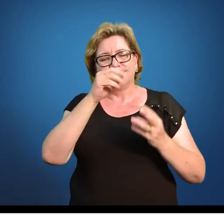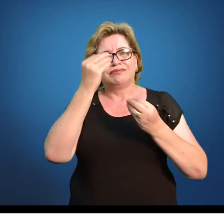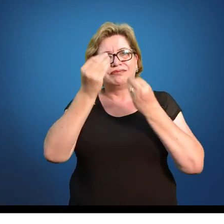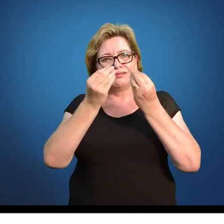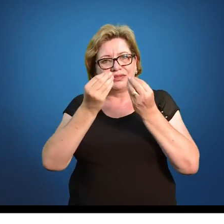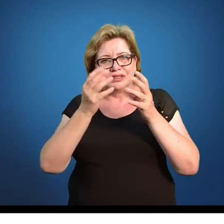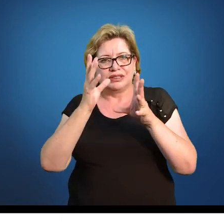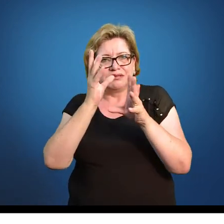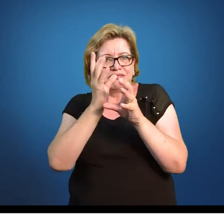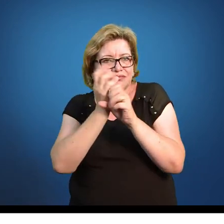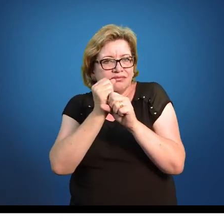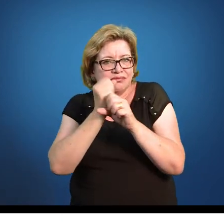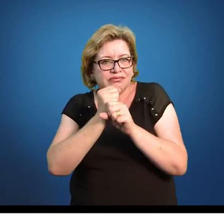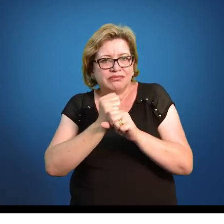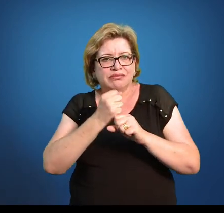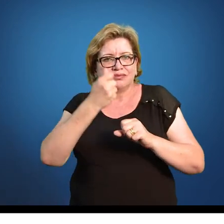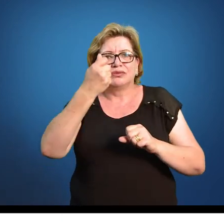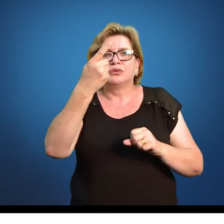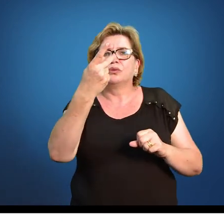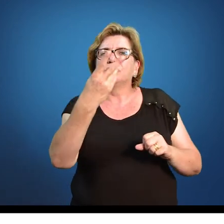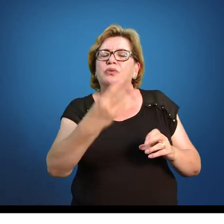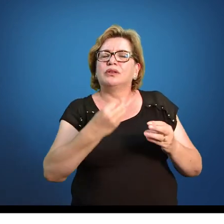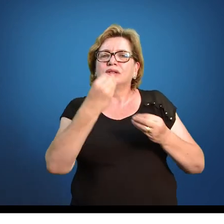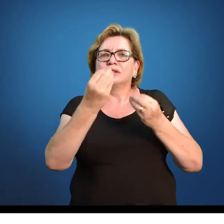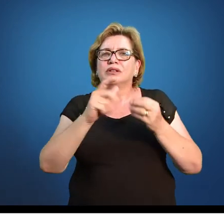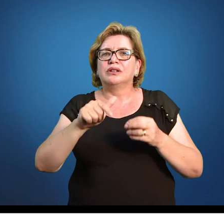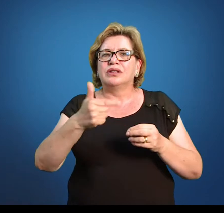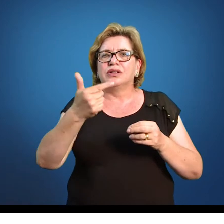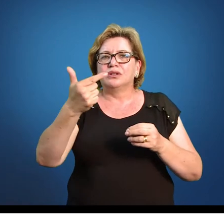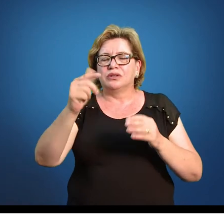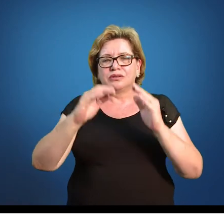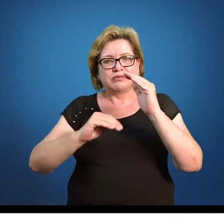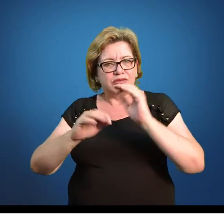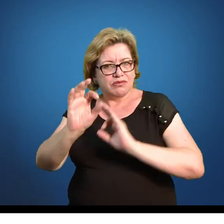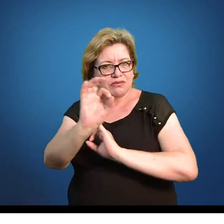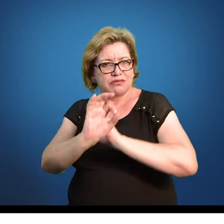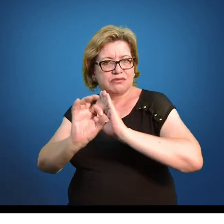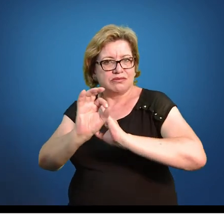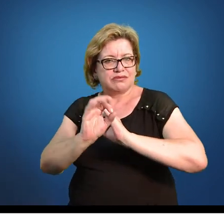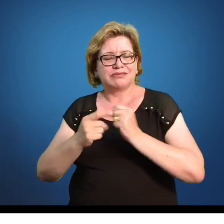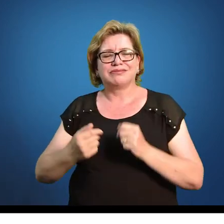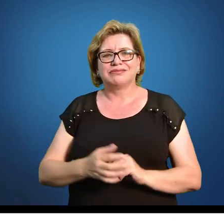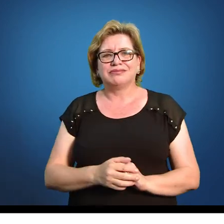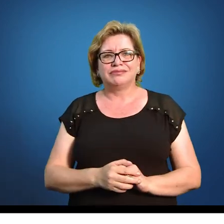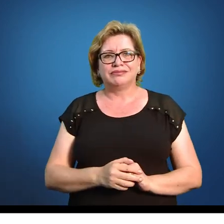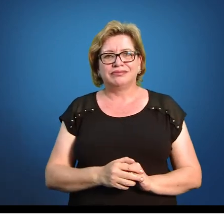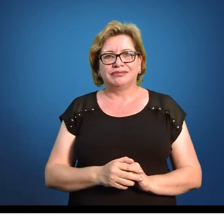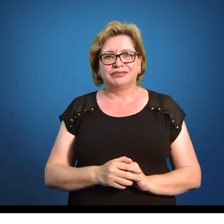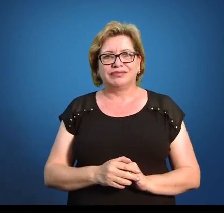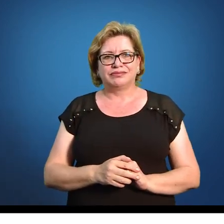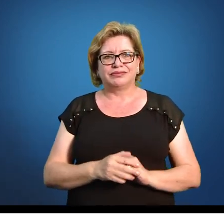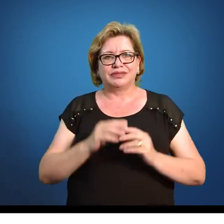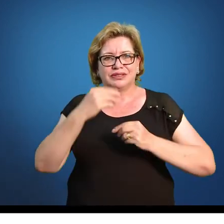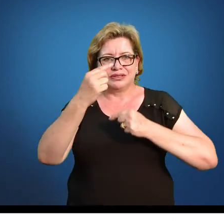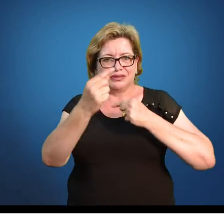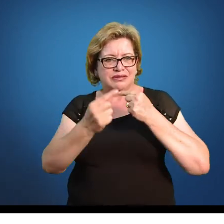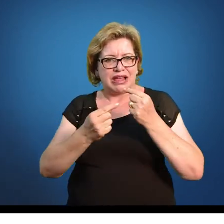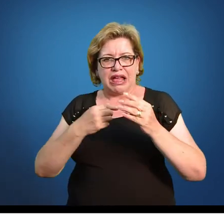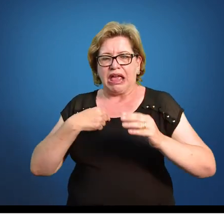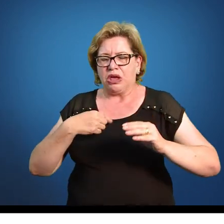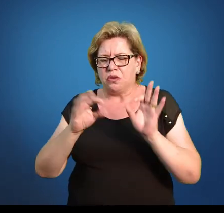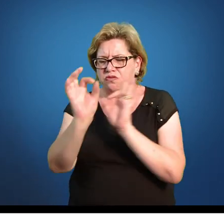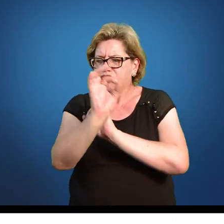Da contagem, ela veio da contagem. E as outras, construiu, fomos nós. De nada adiante eu construir